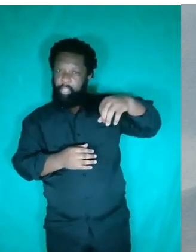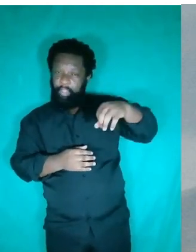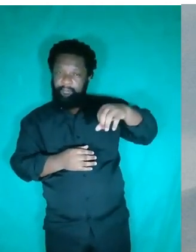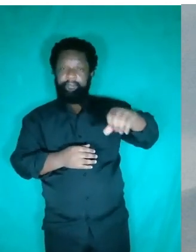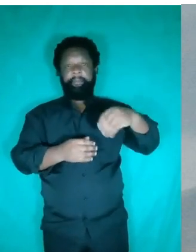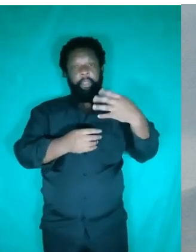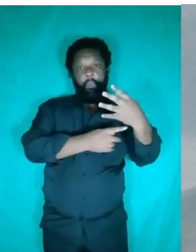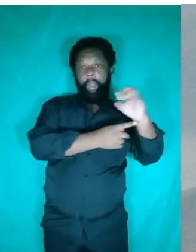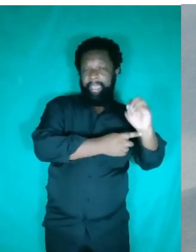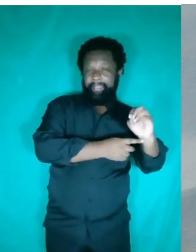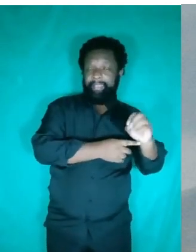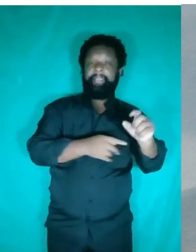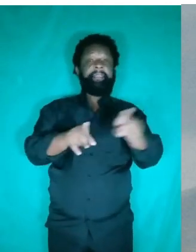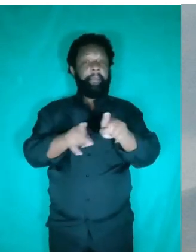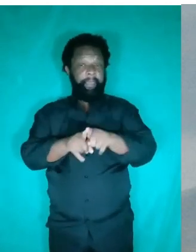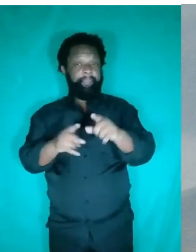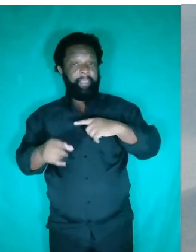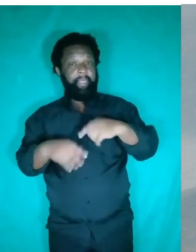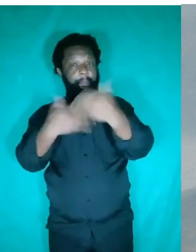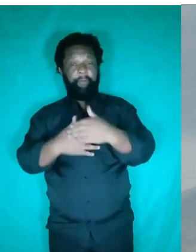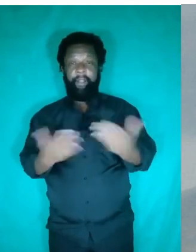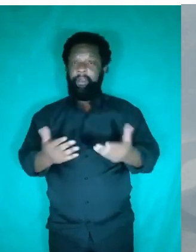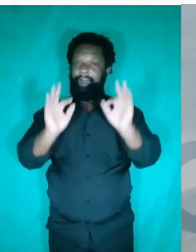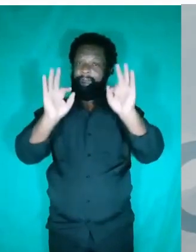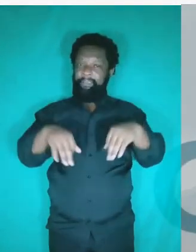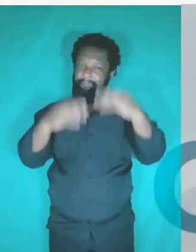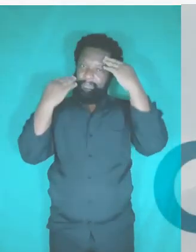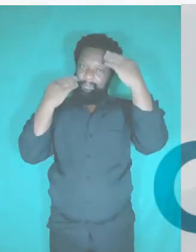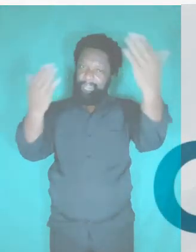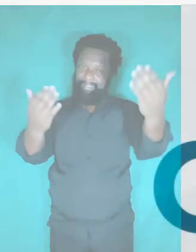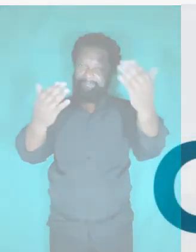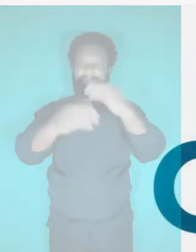densímetro, que é interessante também. Vou ficar por aqui. Obrigado. E aí